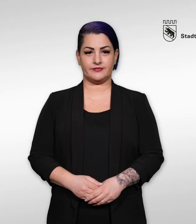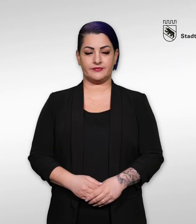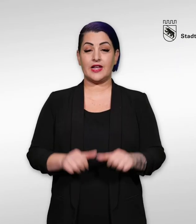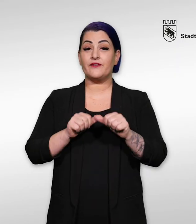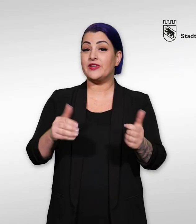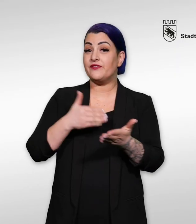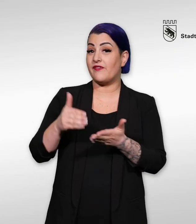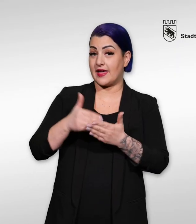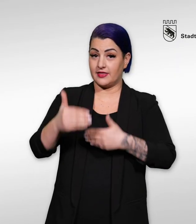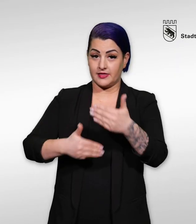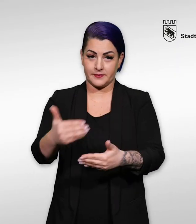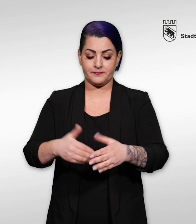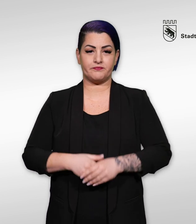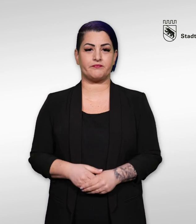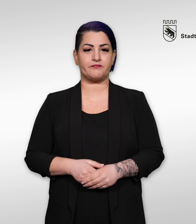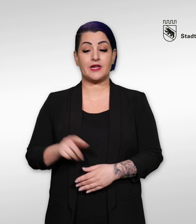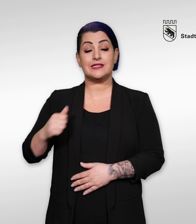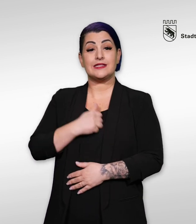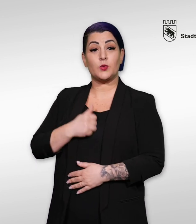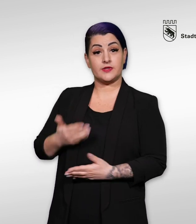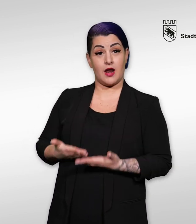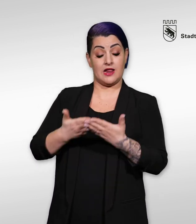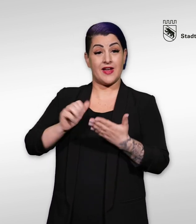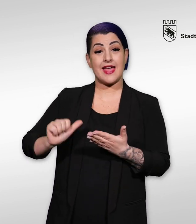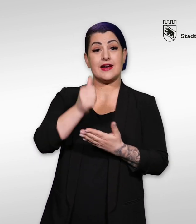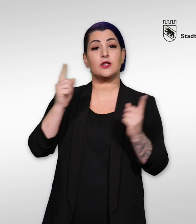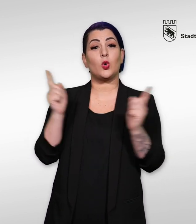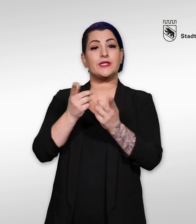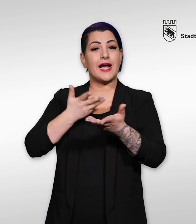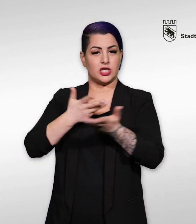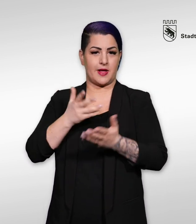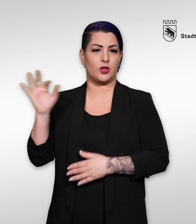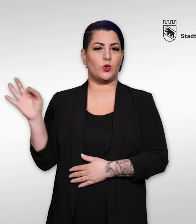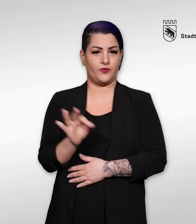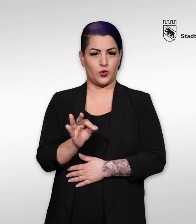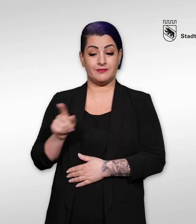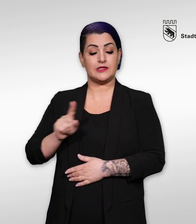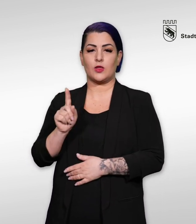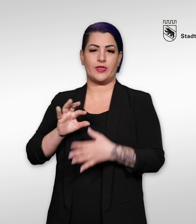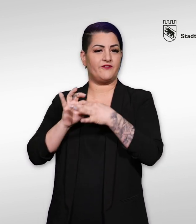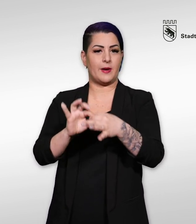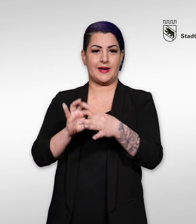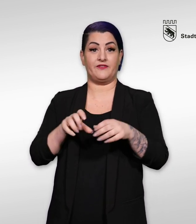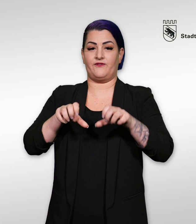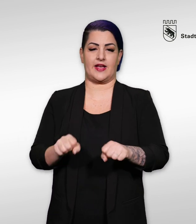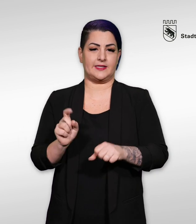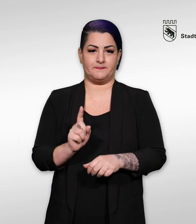Wie geht es weiter? Es findet ein erstes Kurzgespräch statt. Das ist unverbindlich für Sie.